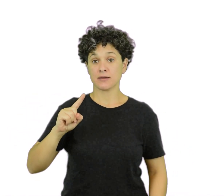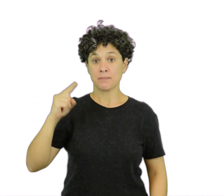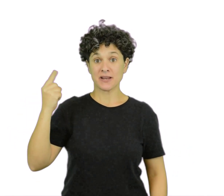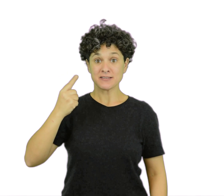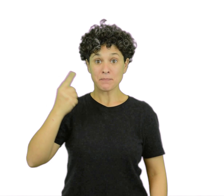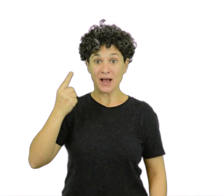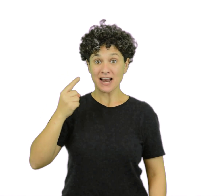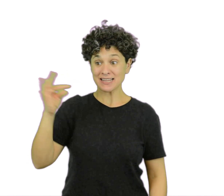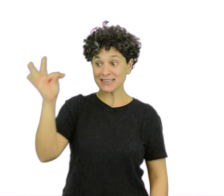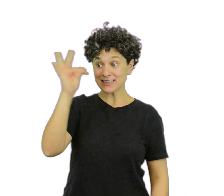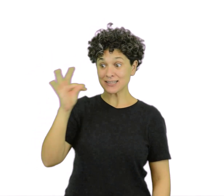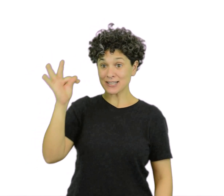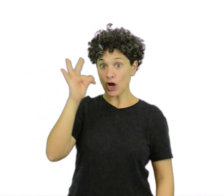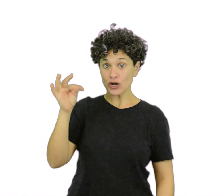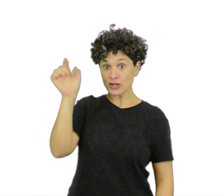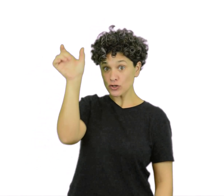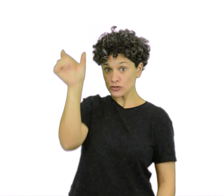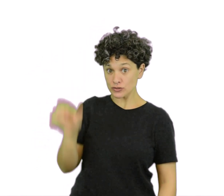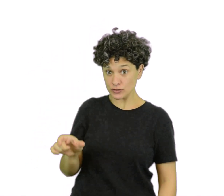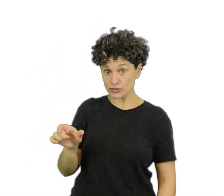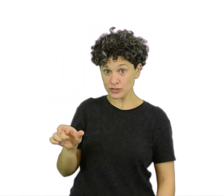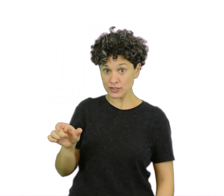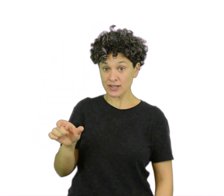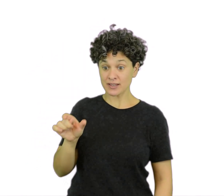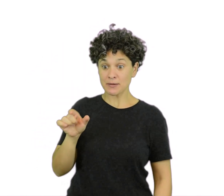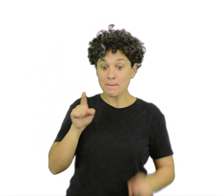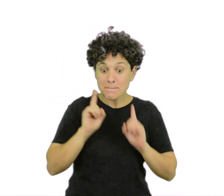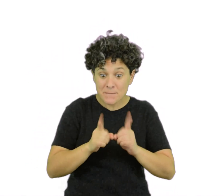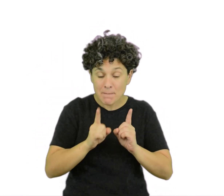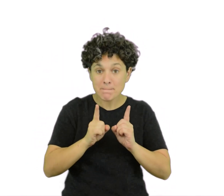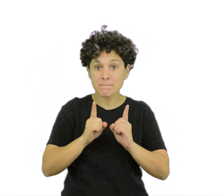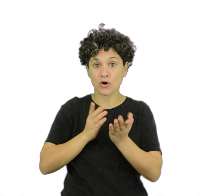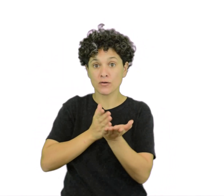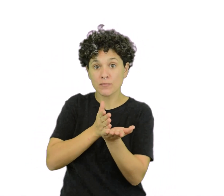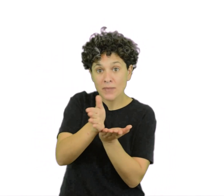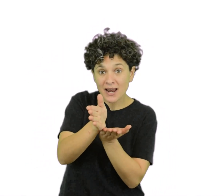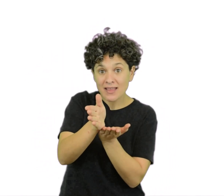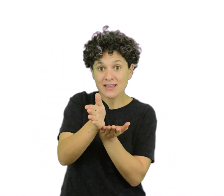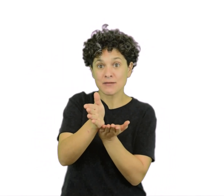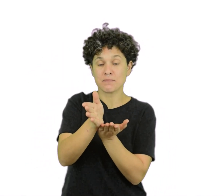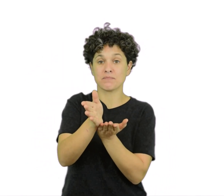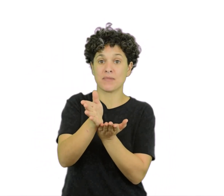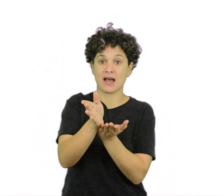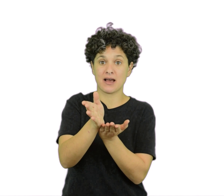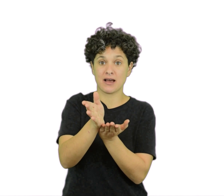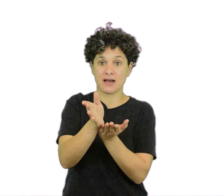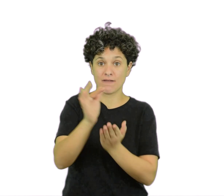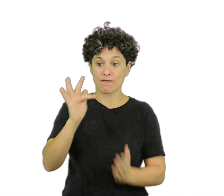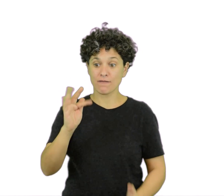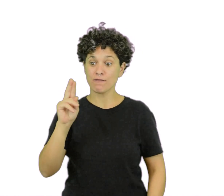Principales autores que se identifican con este paradigma Augusto Comte